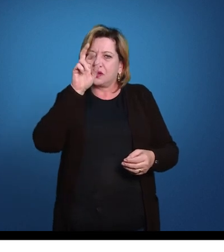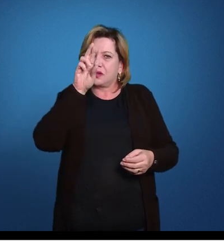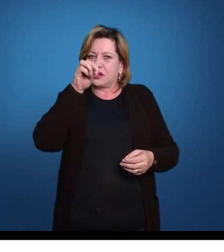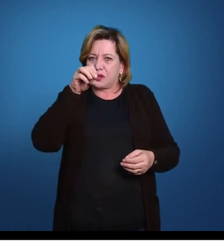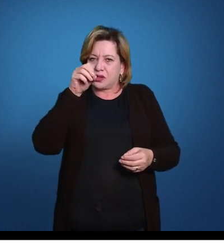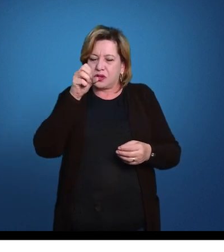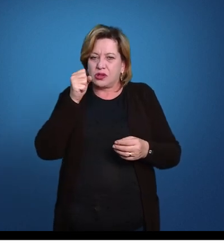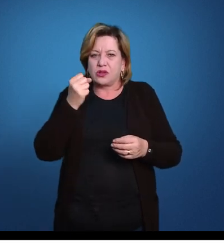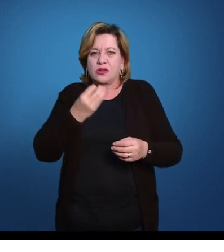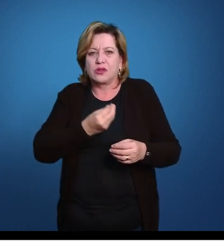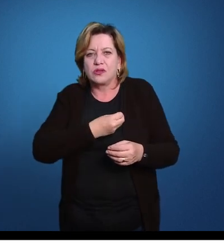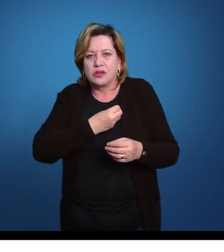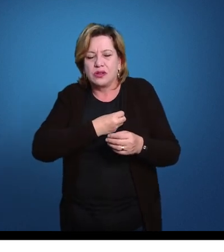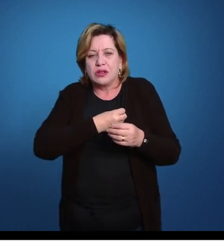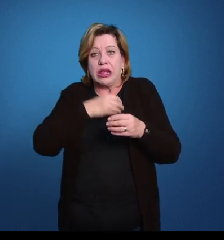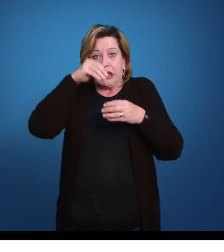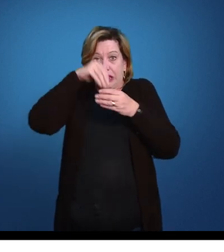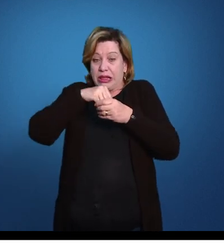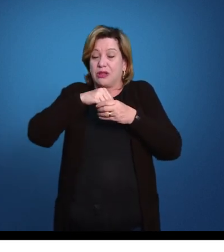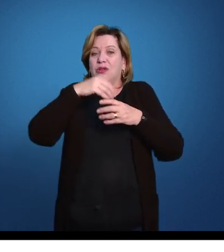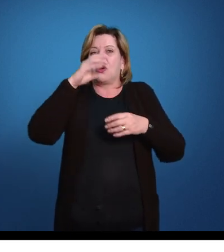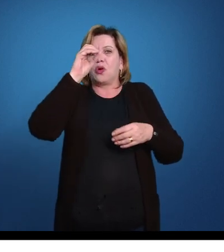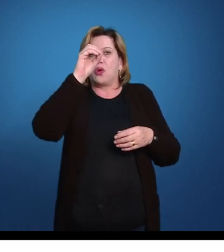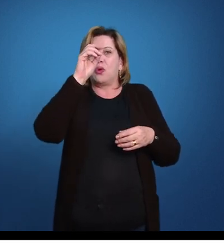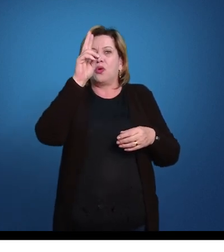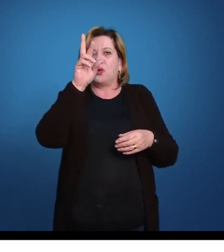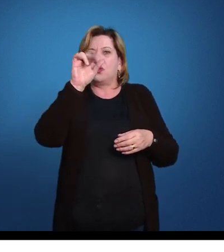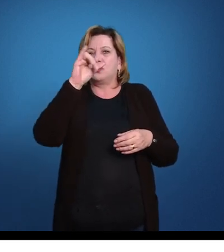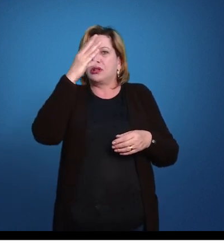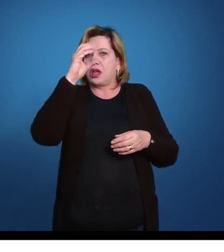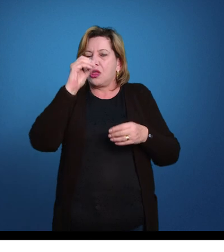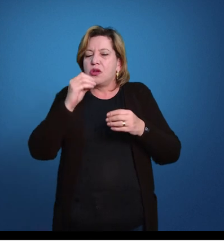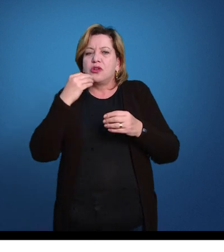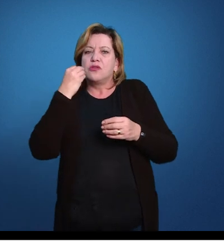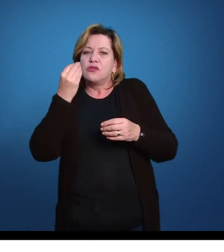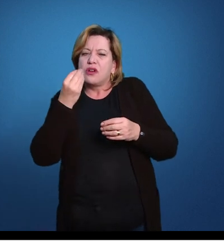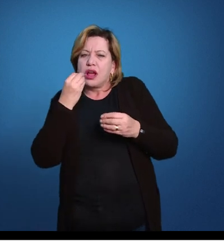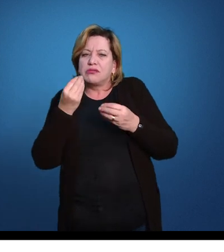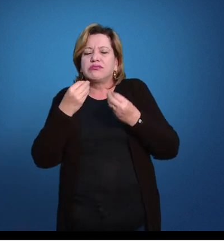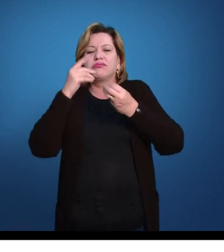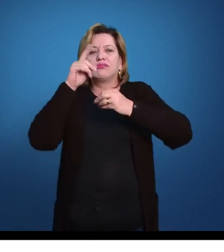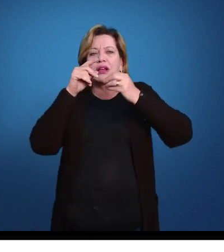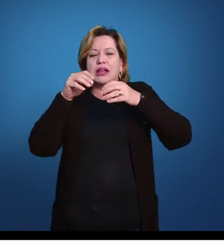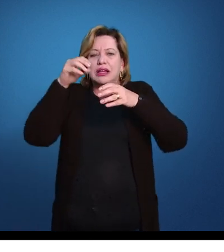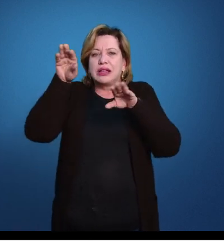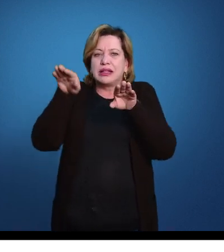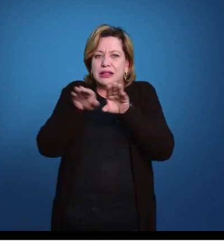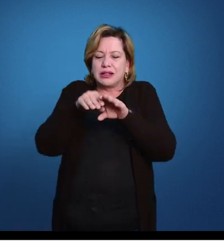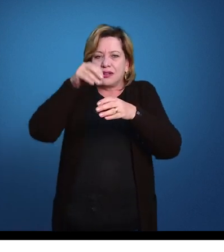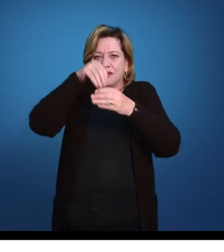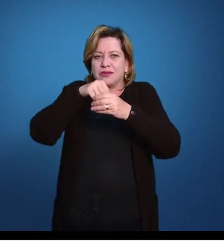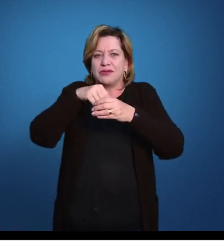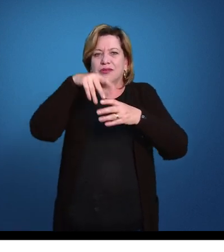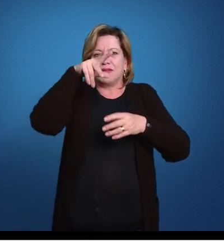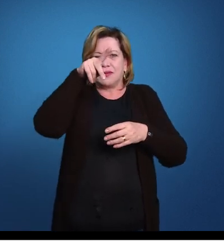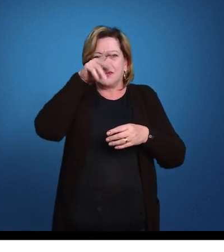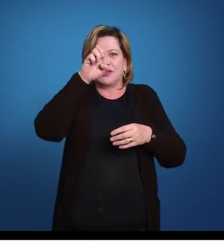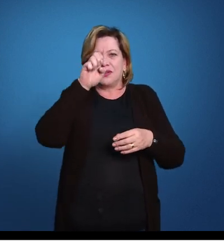nos ouriços e os esqueletos mais frágeis aqui nos pepinos do mar. E essa é uma outra característica bastante